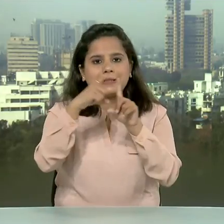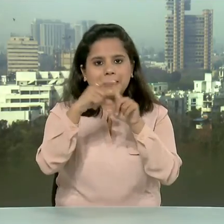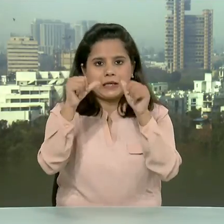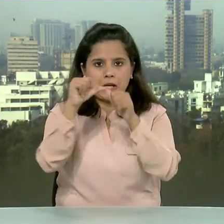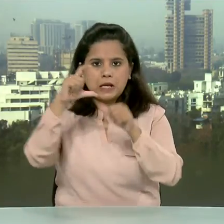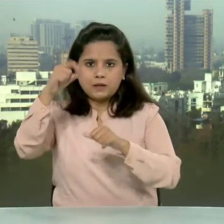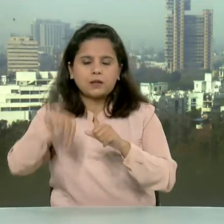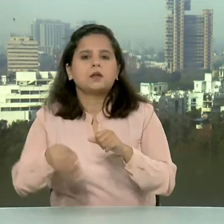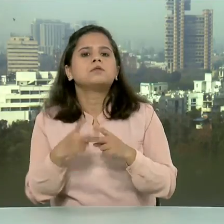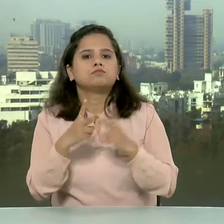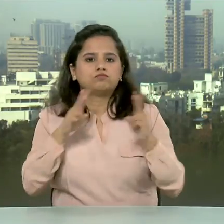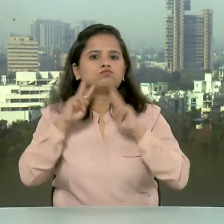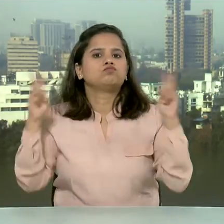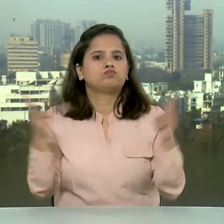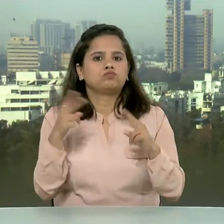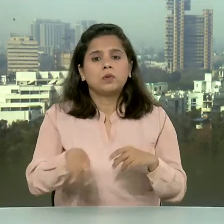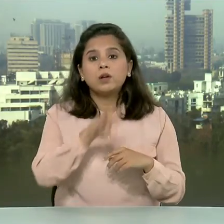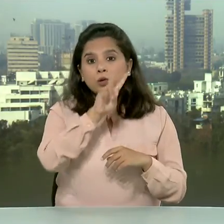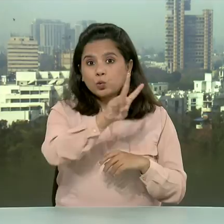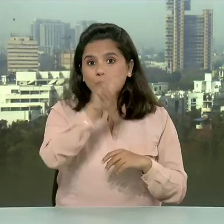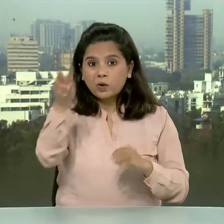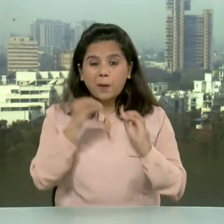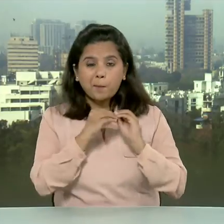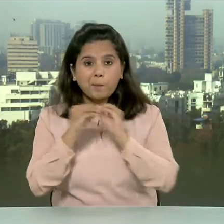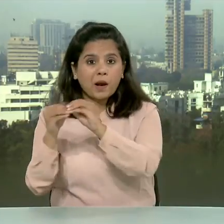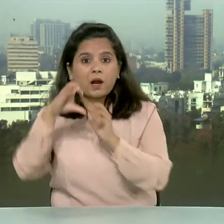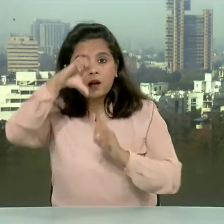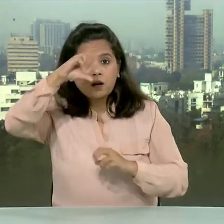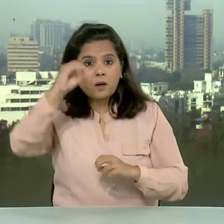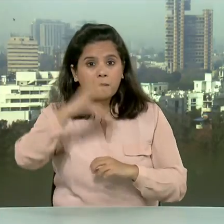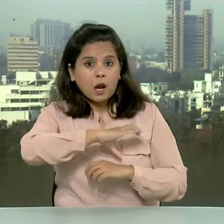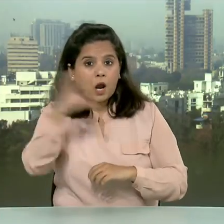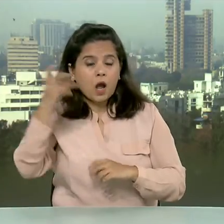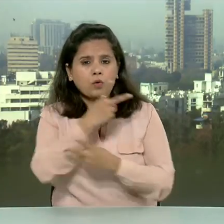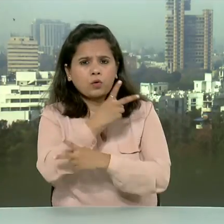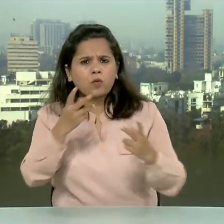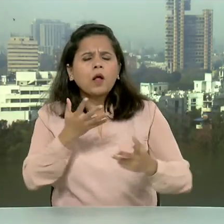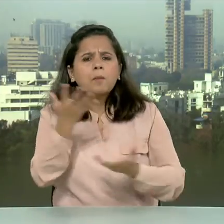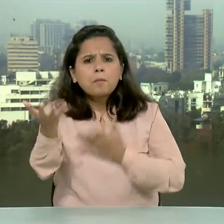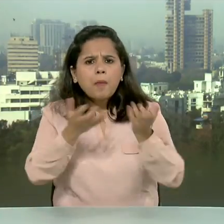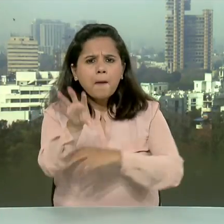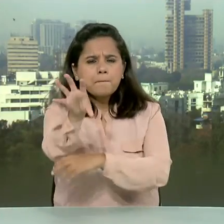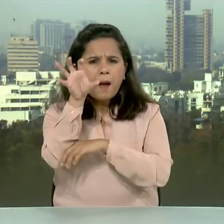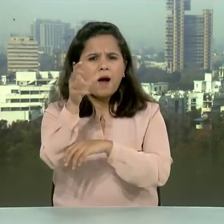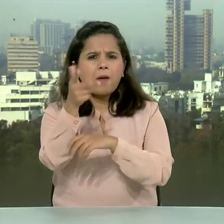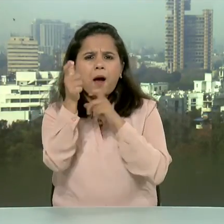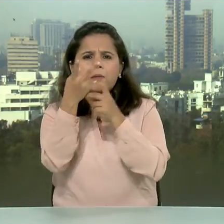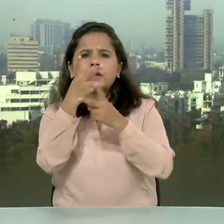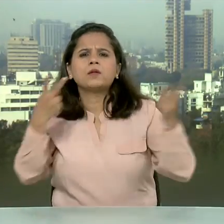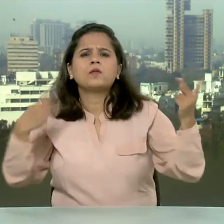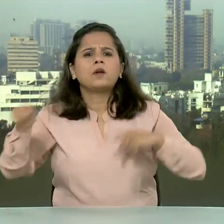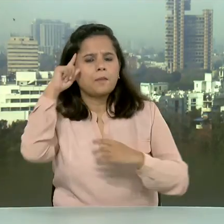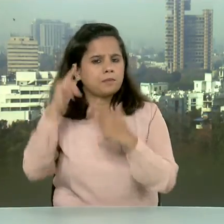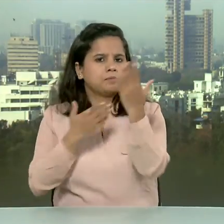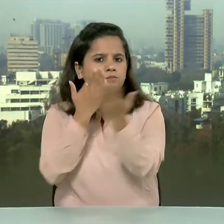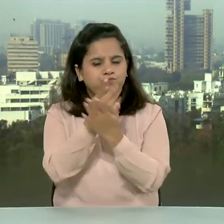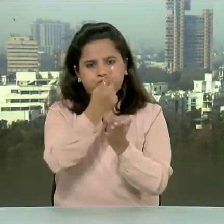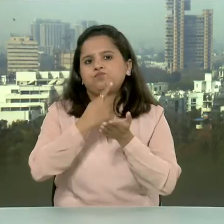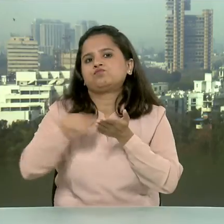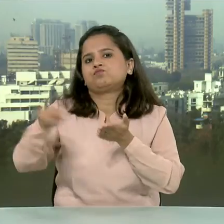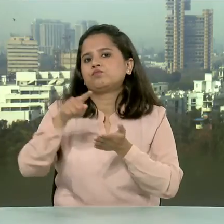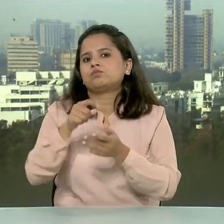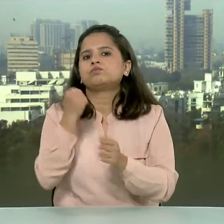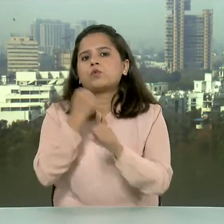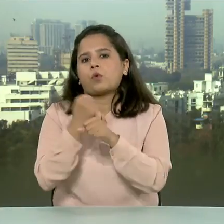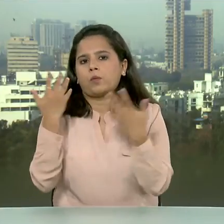रुबलों द्वारा करीब 22 अरब 90 करोड रुपे के विभिन उपकरणों और हत्यारों की खरीद के प्रस्तावों को मन्जूरी दे दी गए